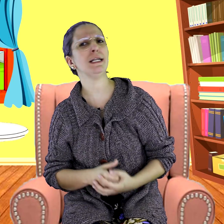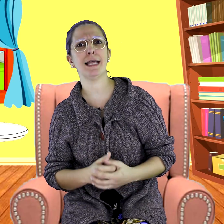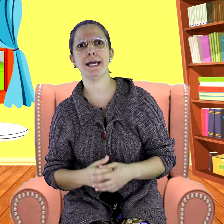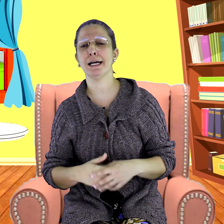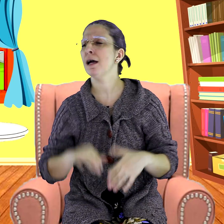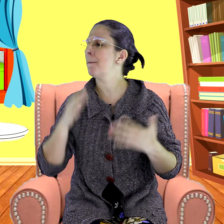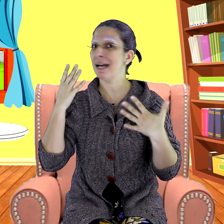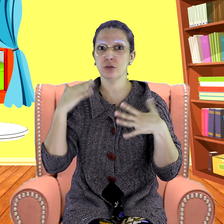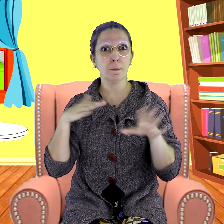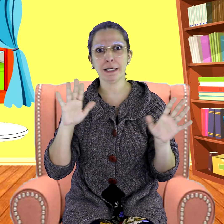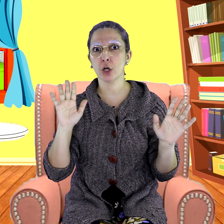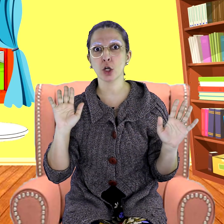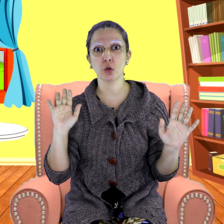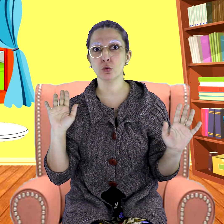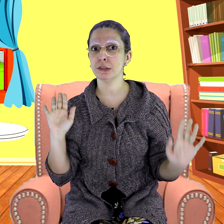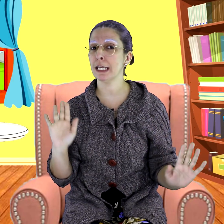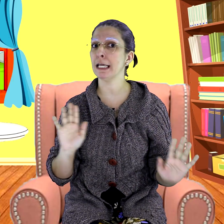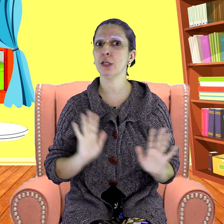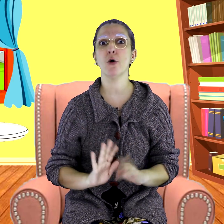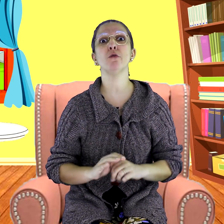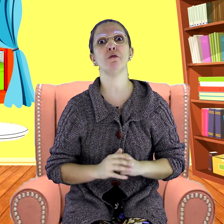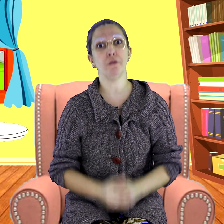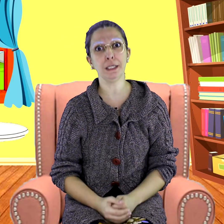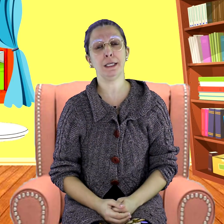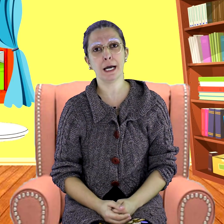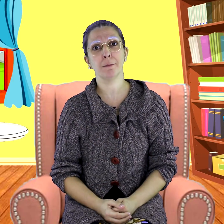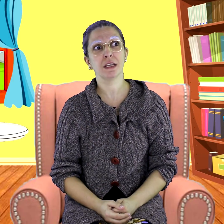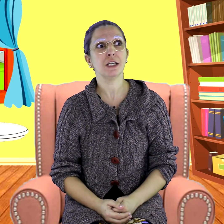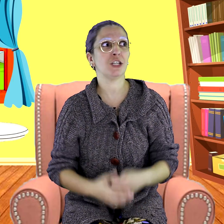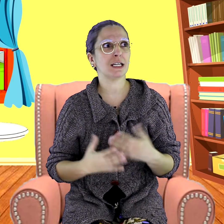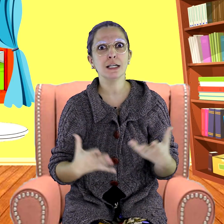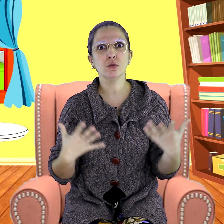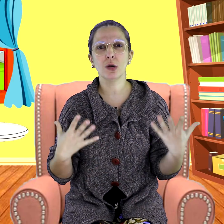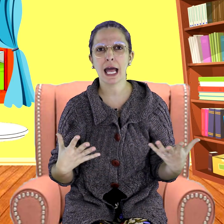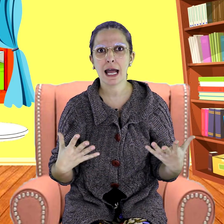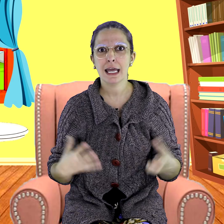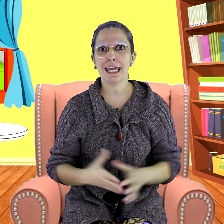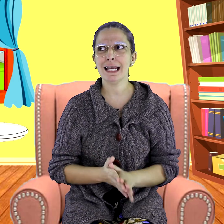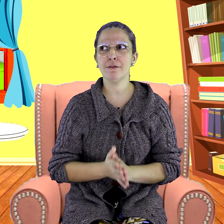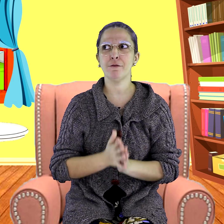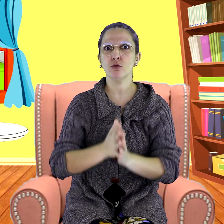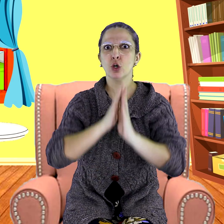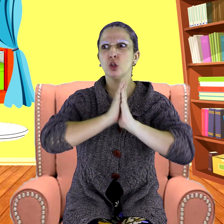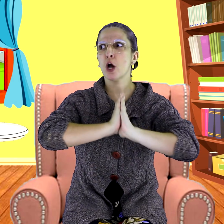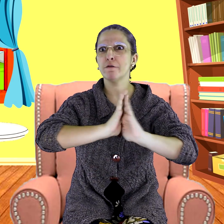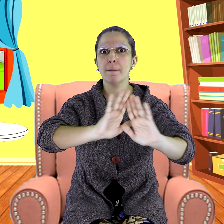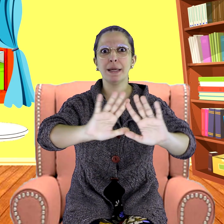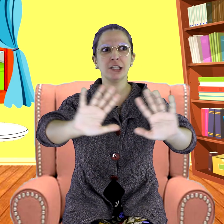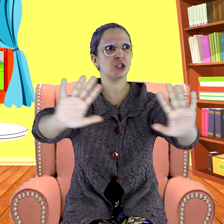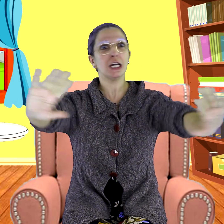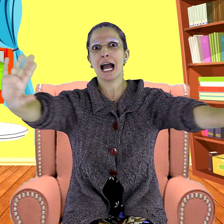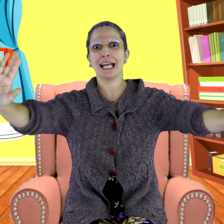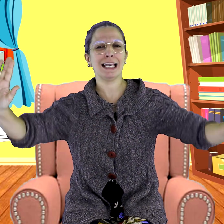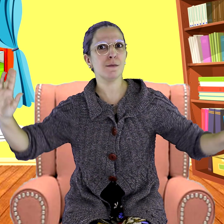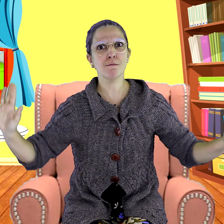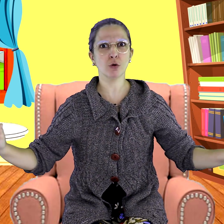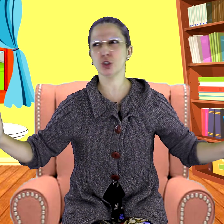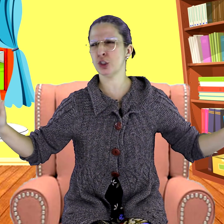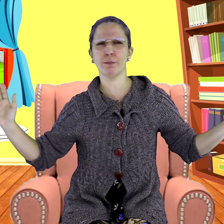ideia, mas o Pinóquio nem ouvia. Chegando lá, ele viu novamente aquele monte de